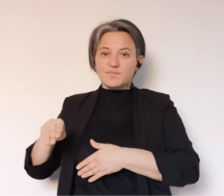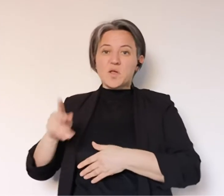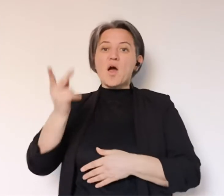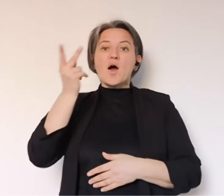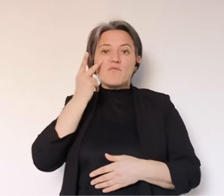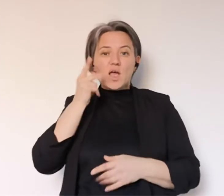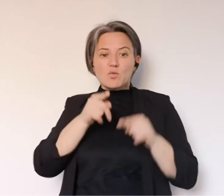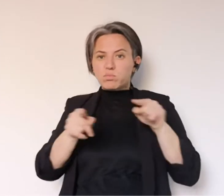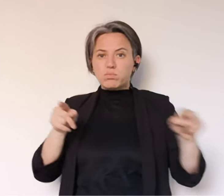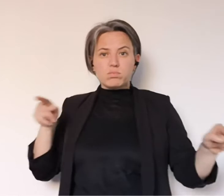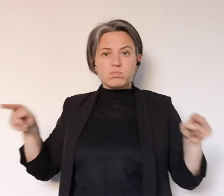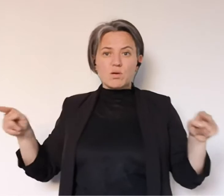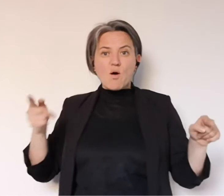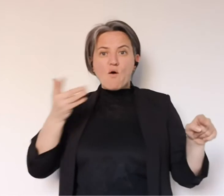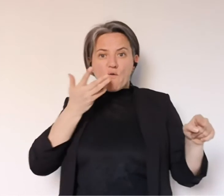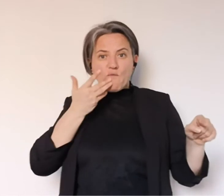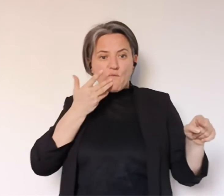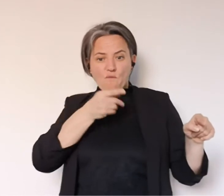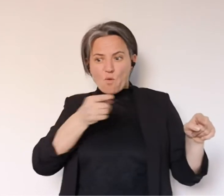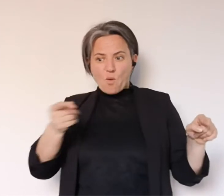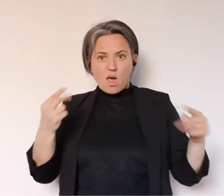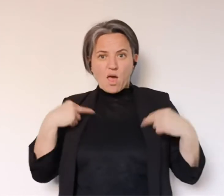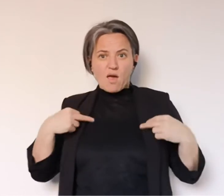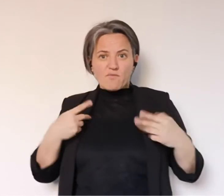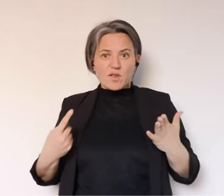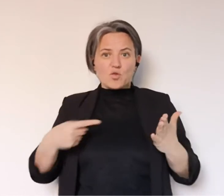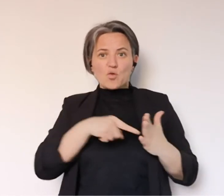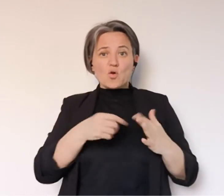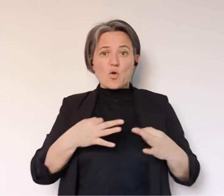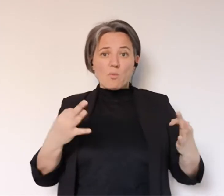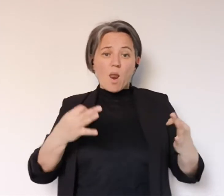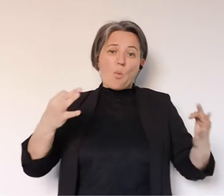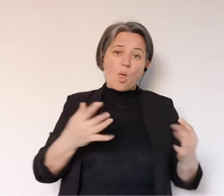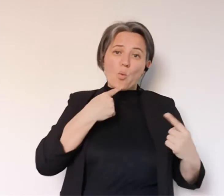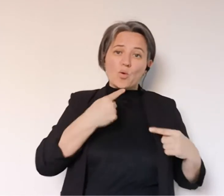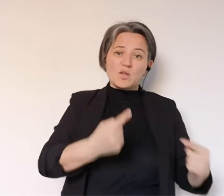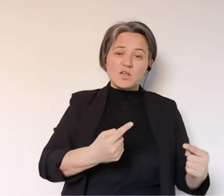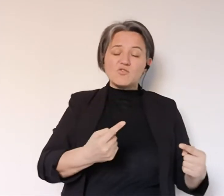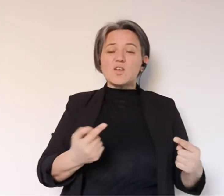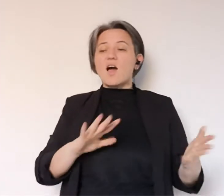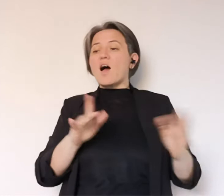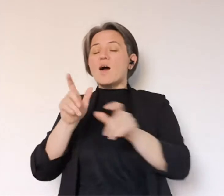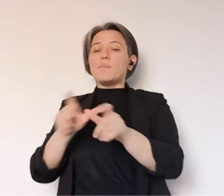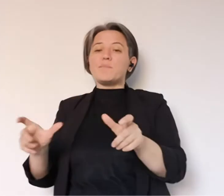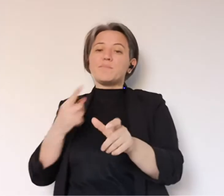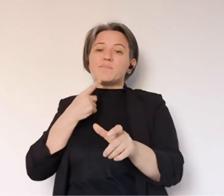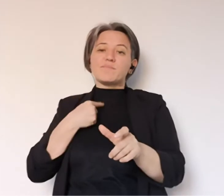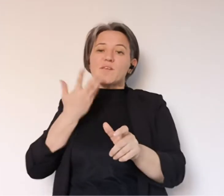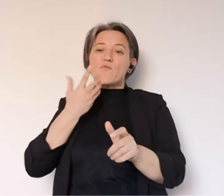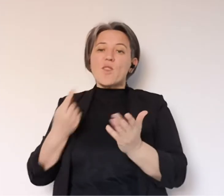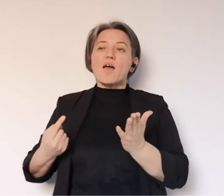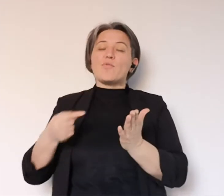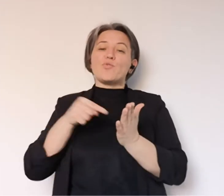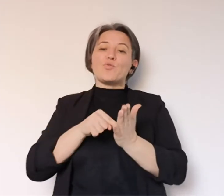a quello che mi scrivete in privato,'è tanta voglia da parte di tutti quanti voi di tornare, qualcuno dice la